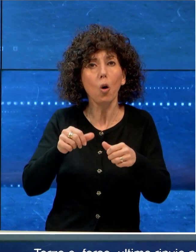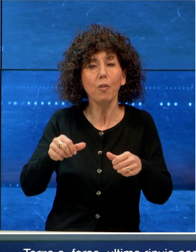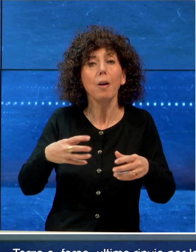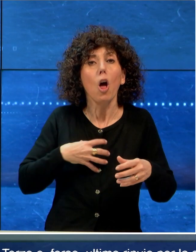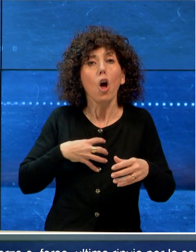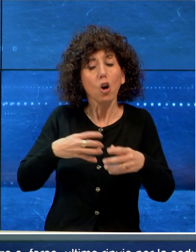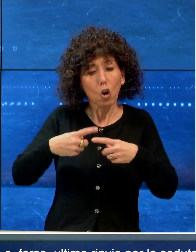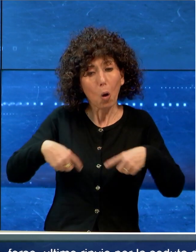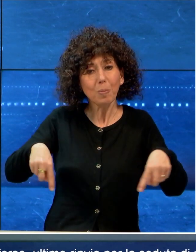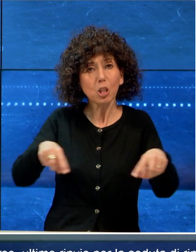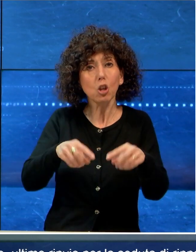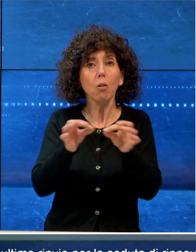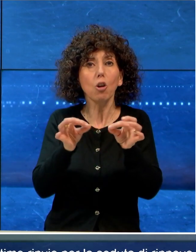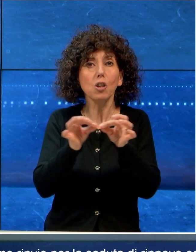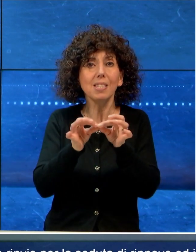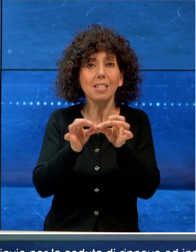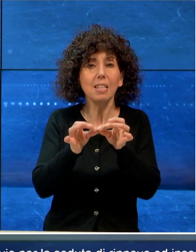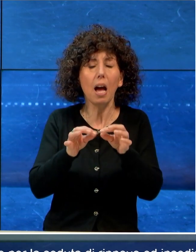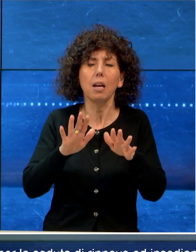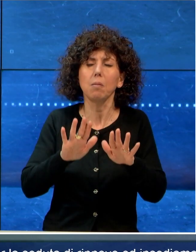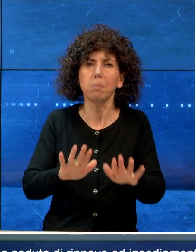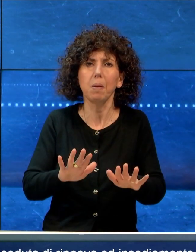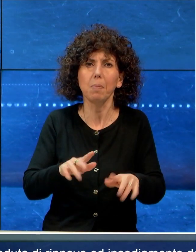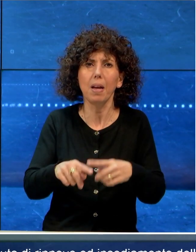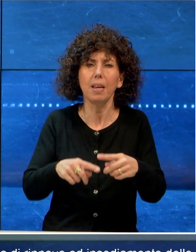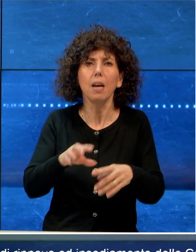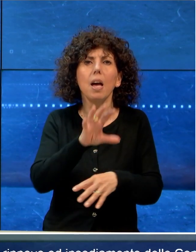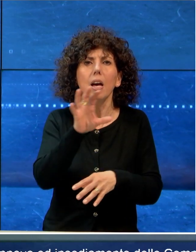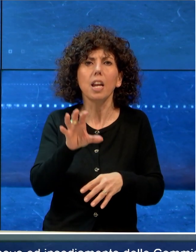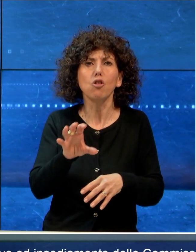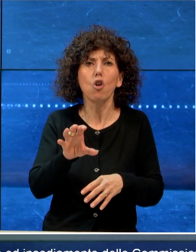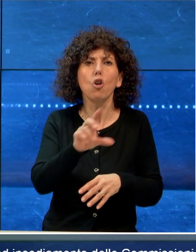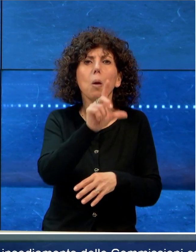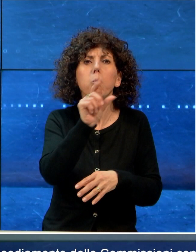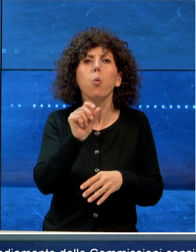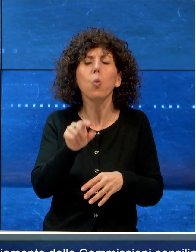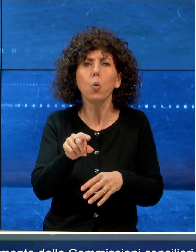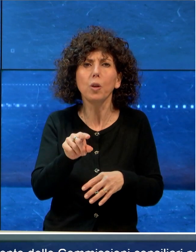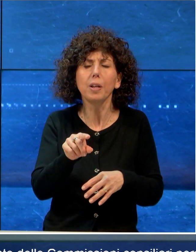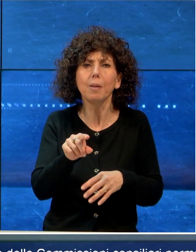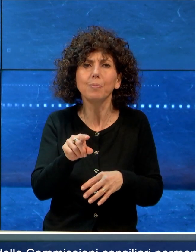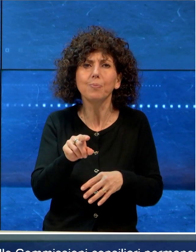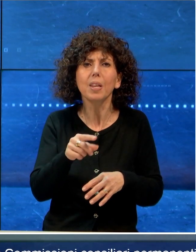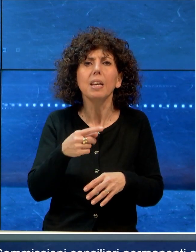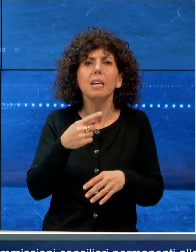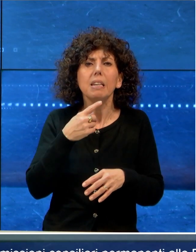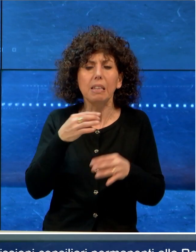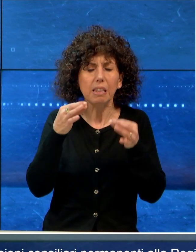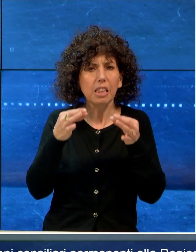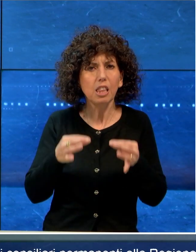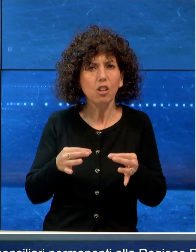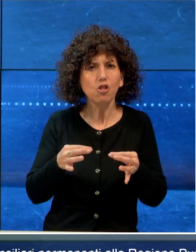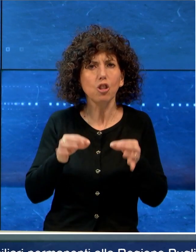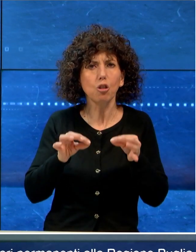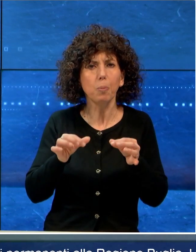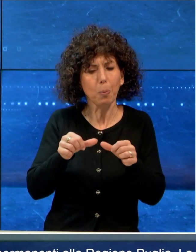commissioni consigliari permanenti alla Regione Puglia. La decisione è stata presa in